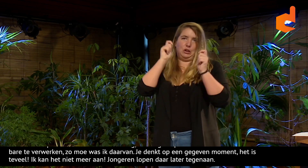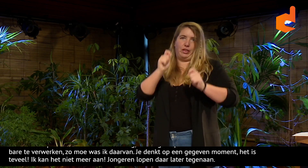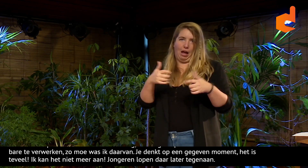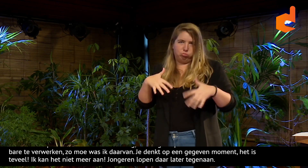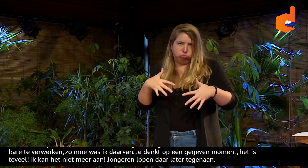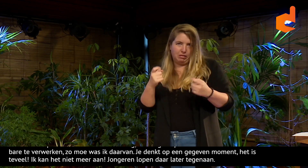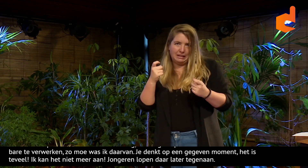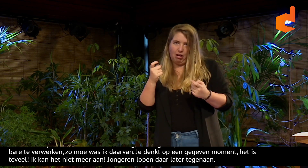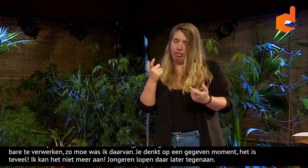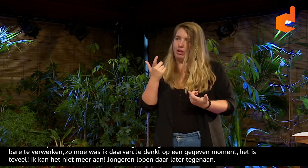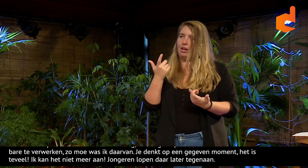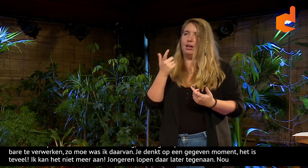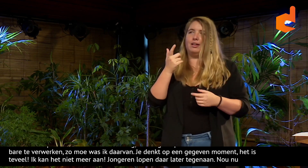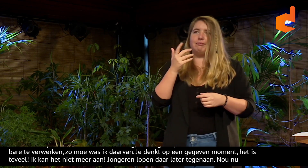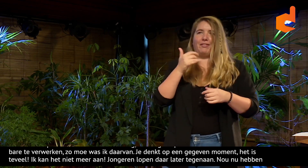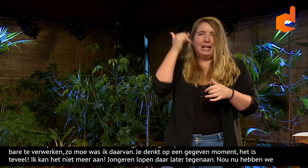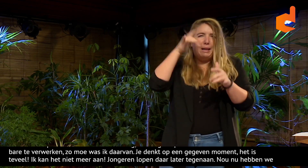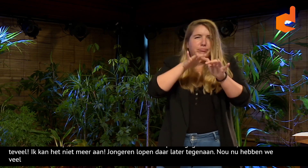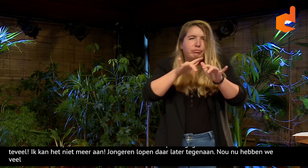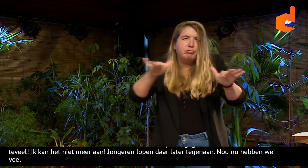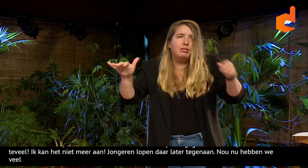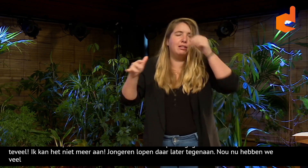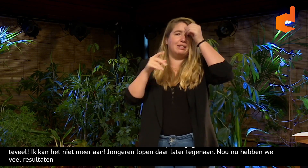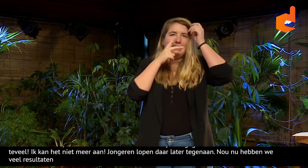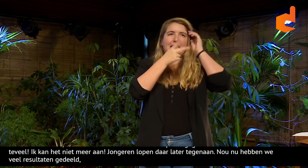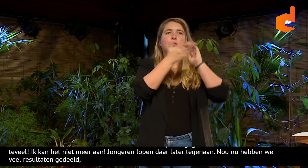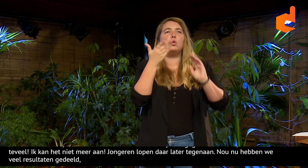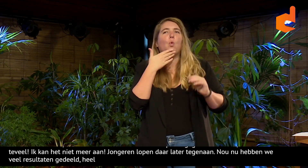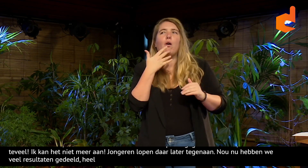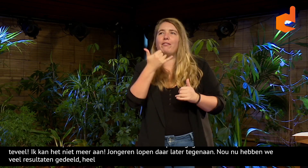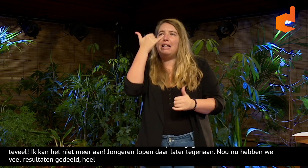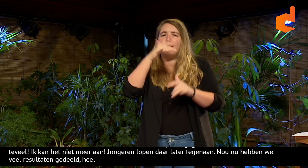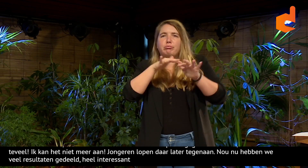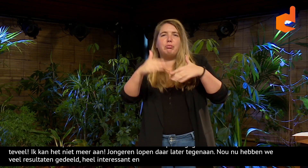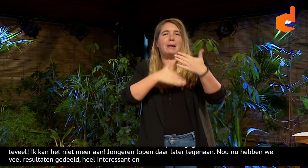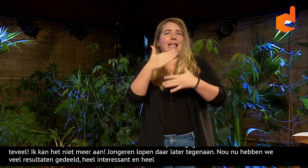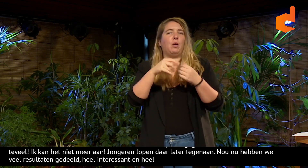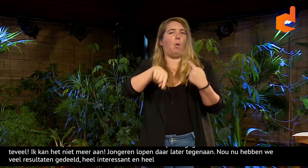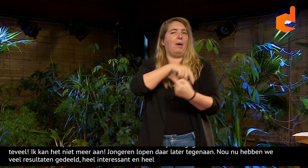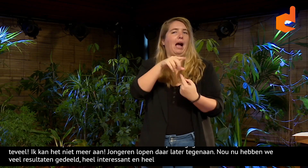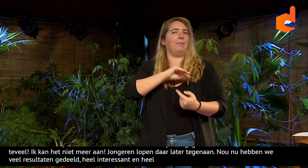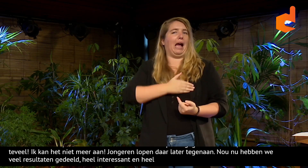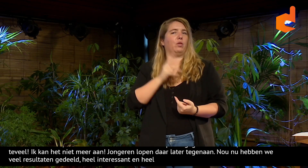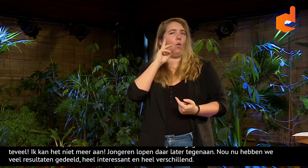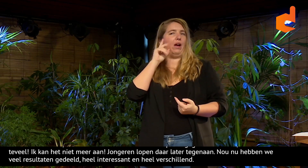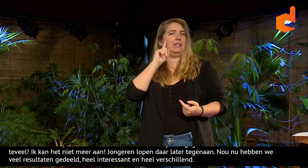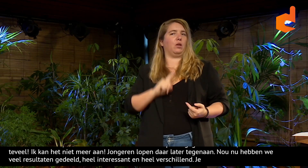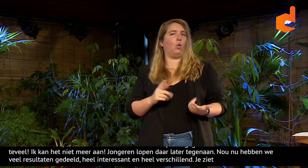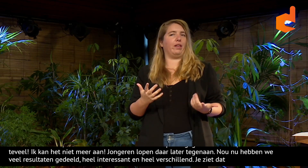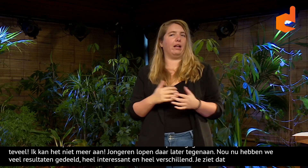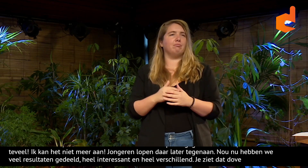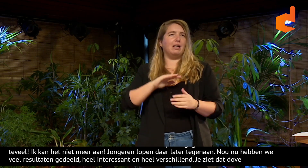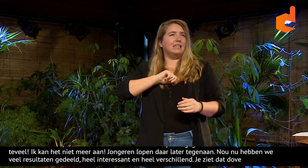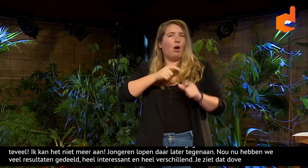We hebben dus nu heel veel resultaten gedeeld. Heel interessant. En heel verschillend. Dus je ziet ook dat doven jongeren op veel verschillende manieren